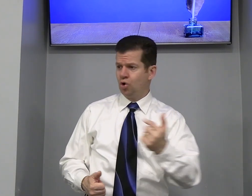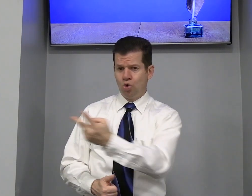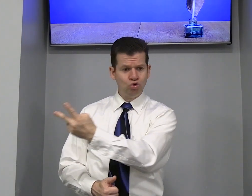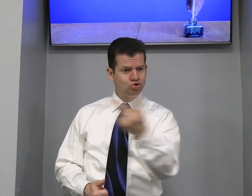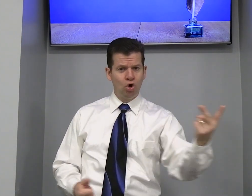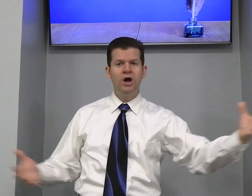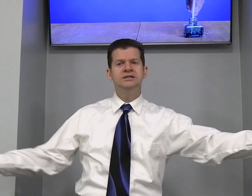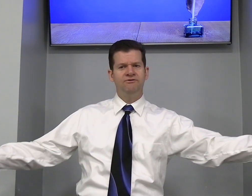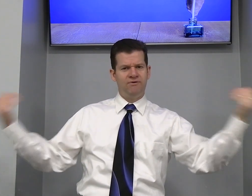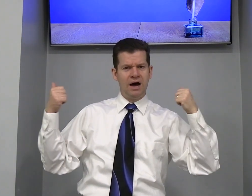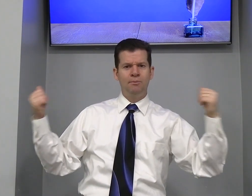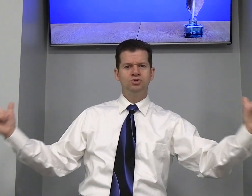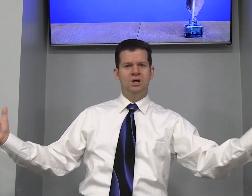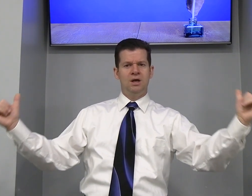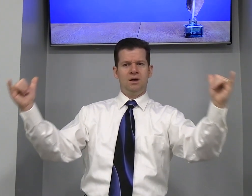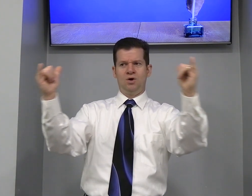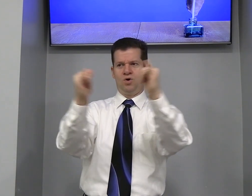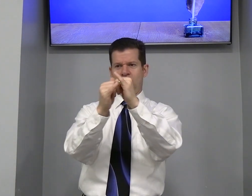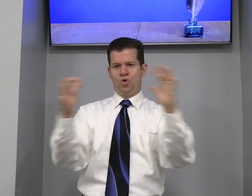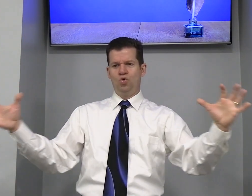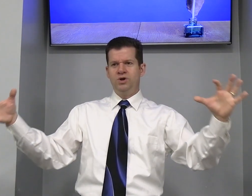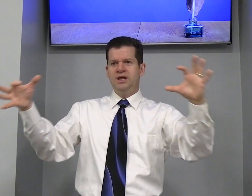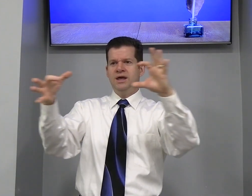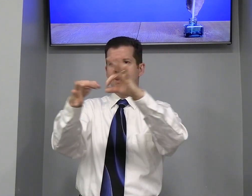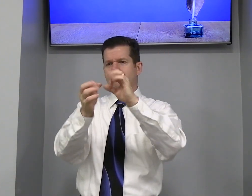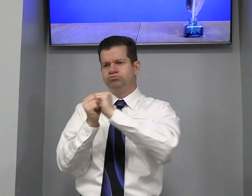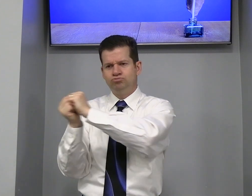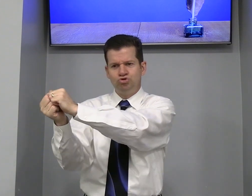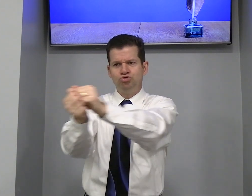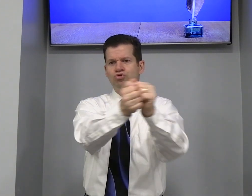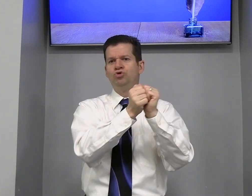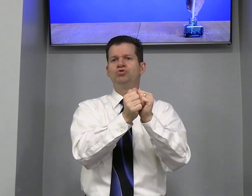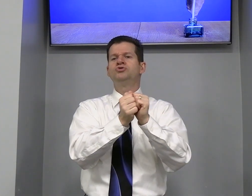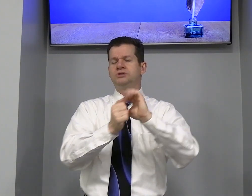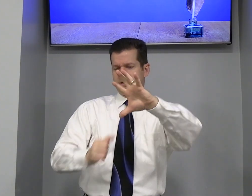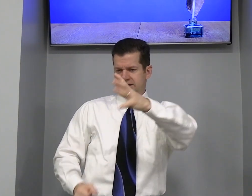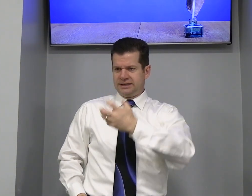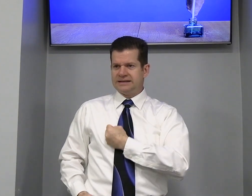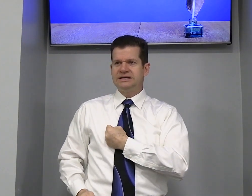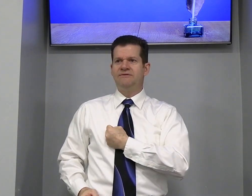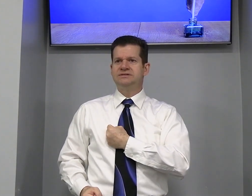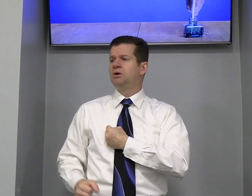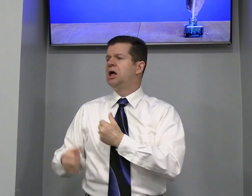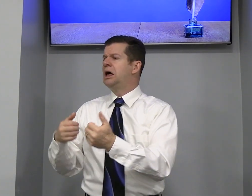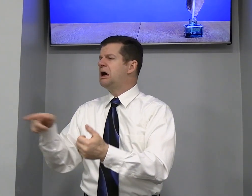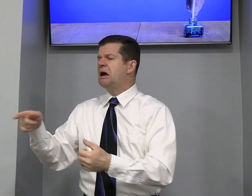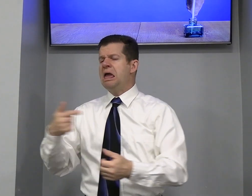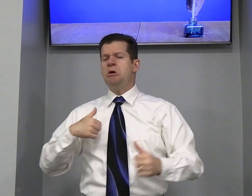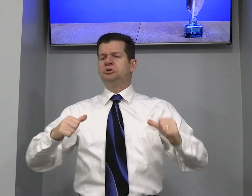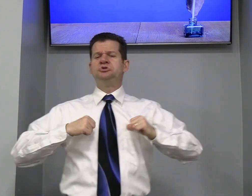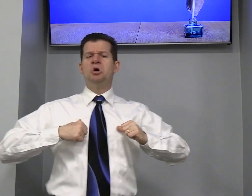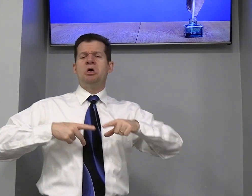Os dois Vamos Unir Juntos Na salvação Eu não sou